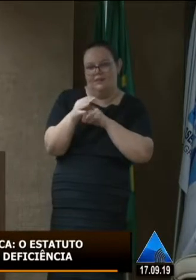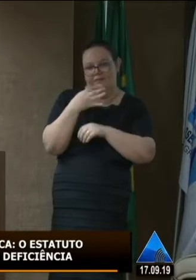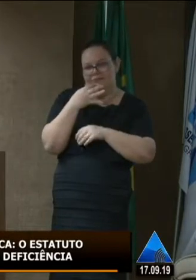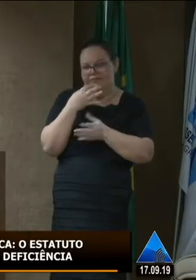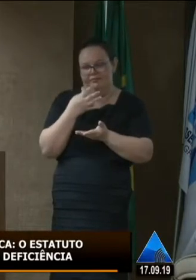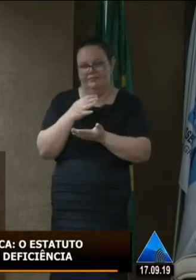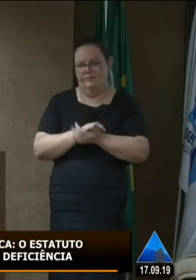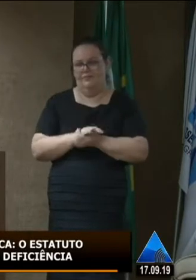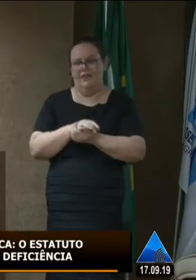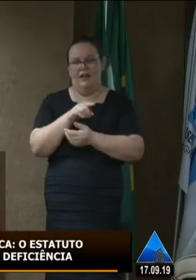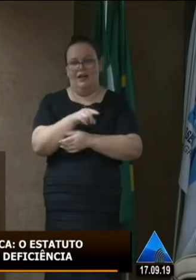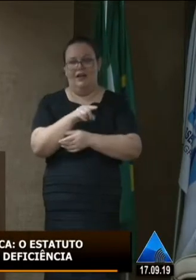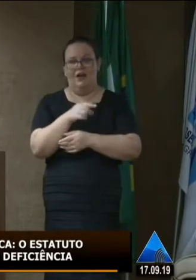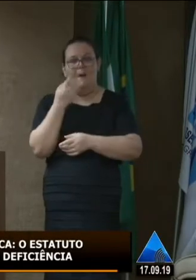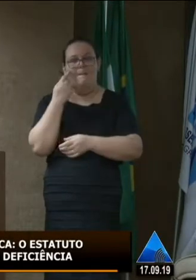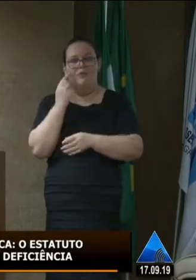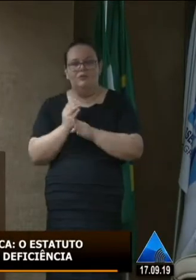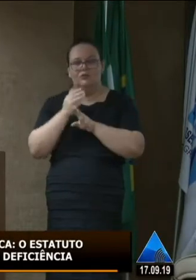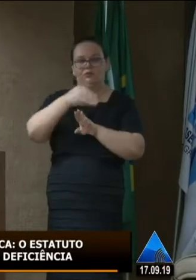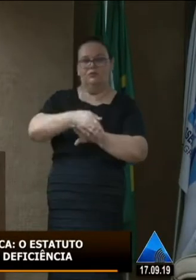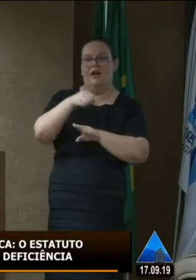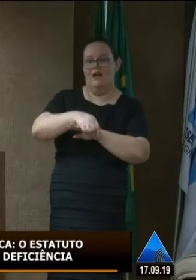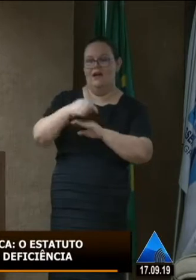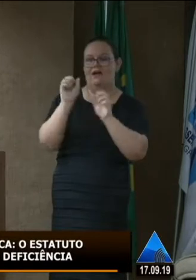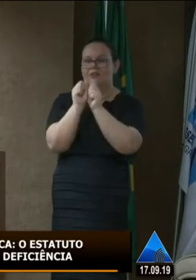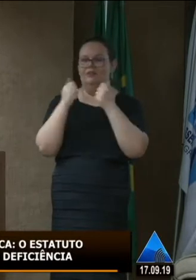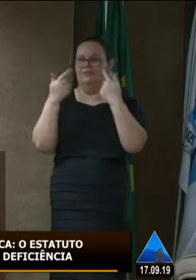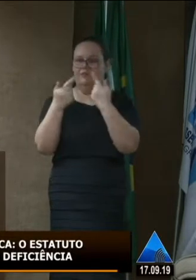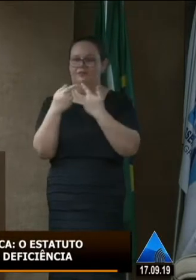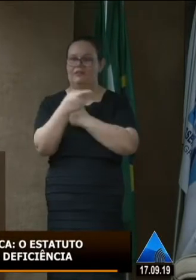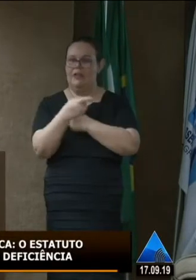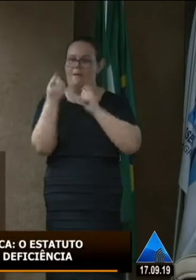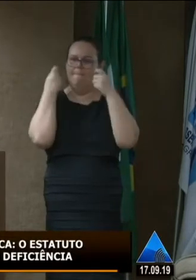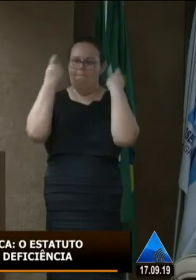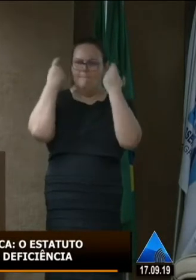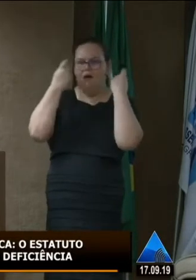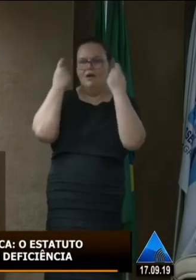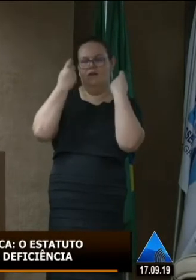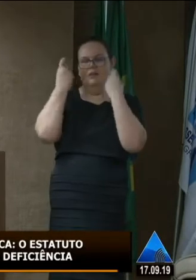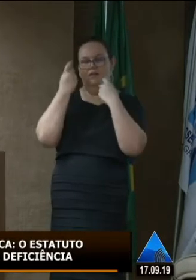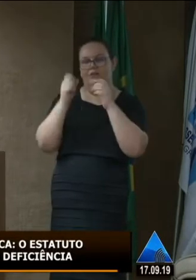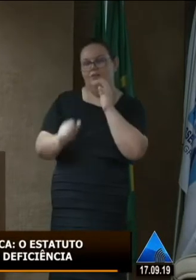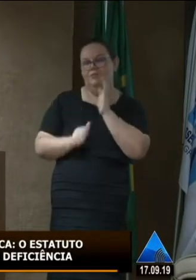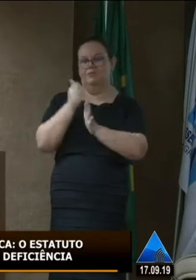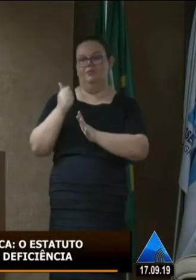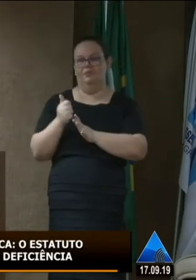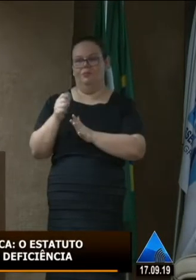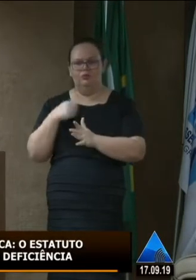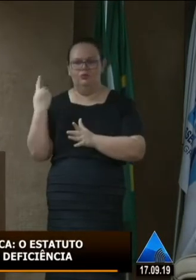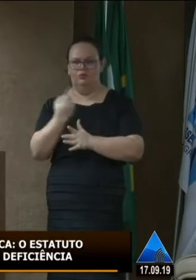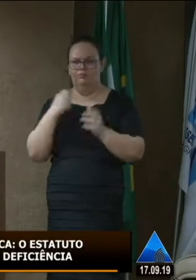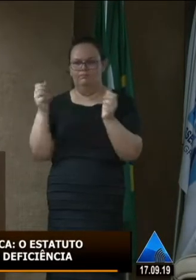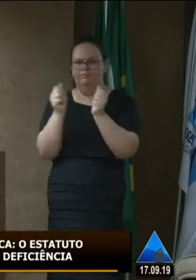adentrou essa casa o senhor se preocupou primeiramente conosco